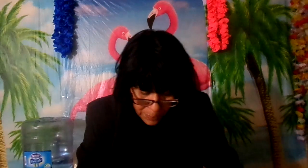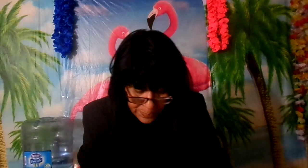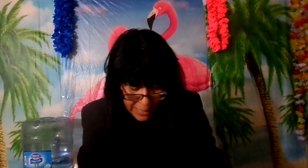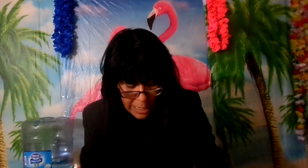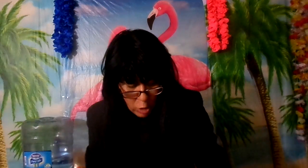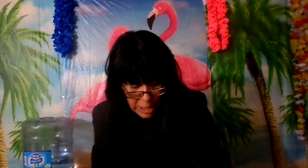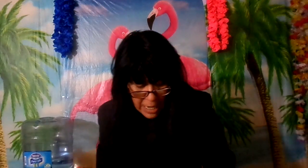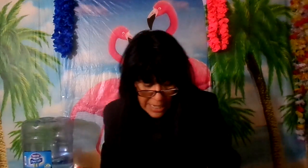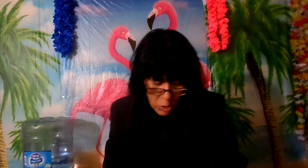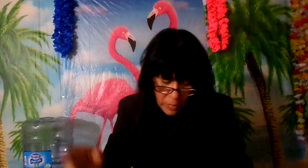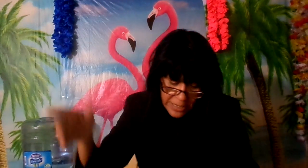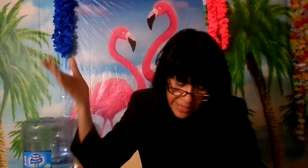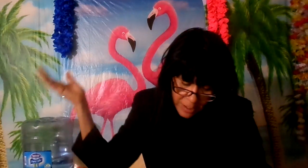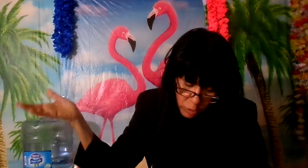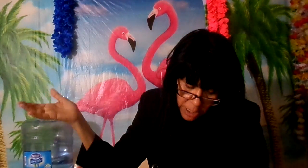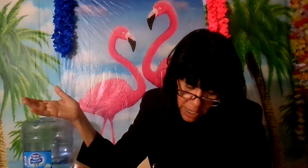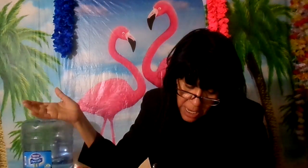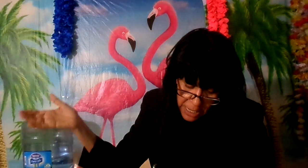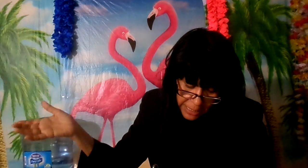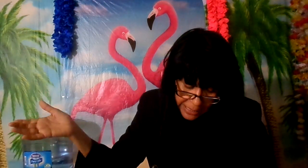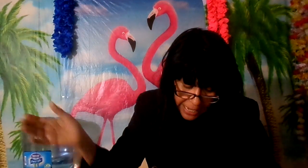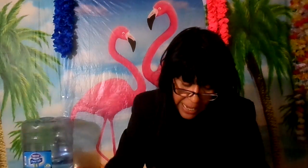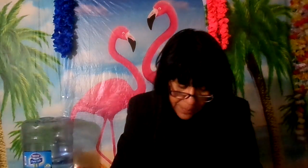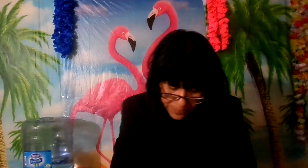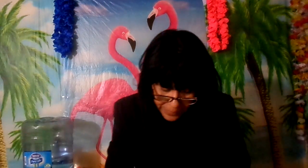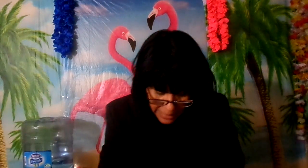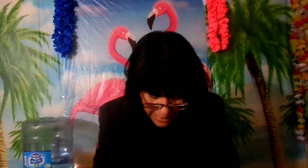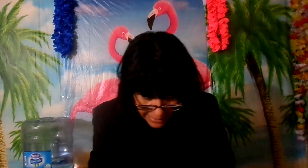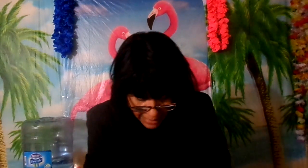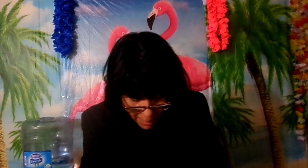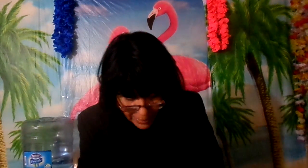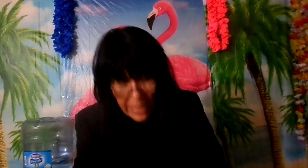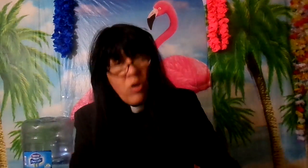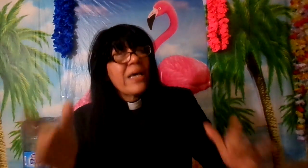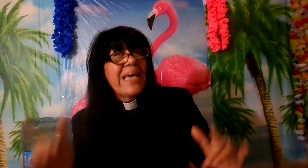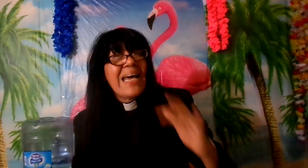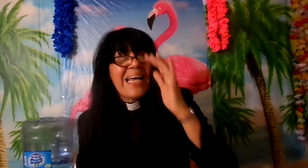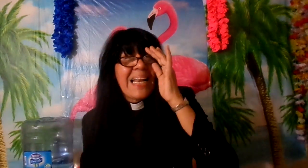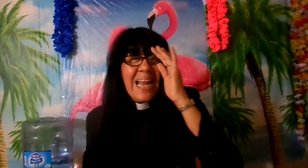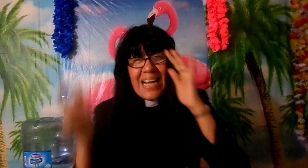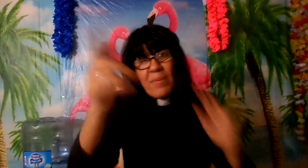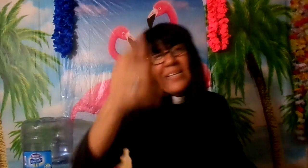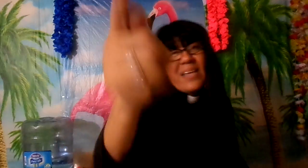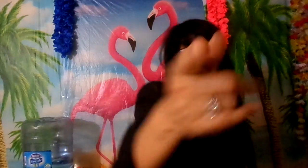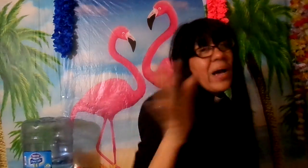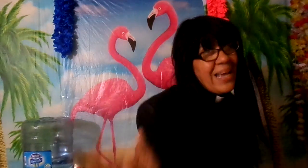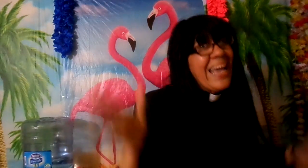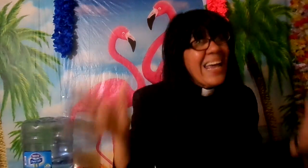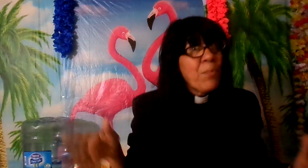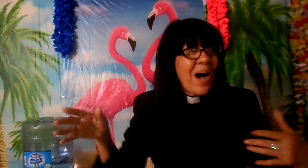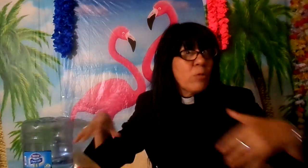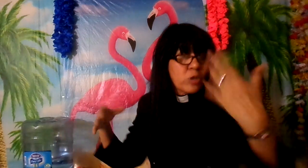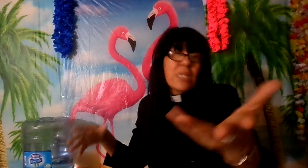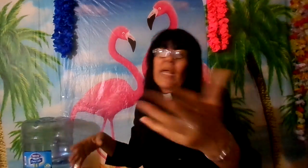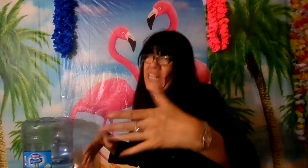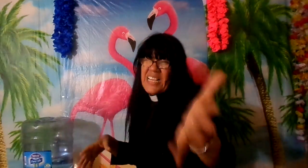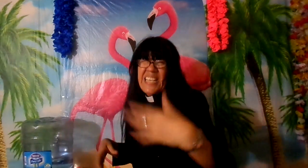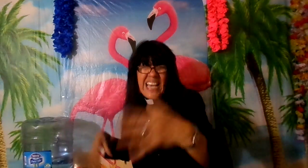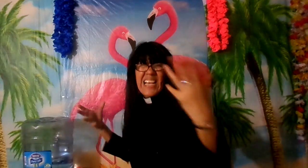herodía la sobrina de herode que estaba pidiéndole que la cabeza de juan es bautista quiere decir que ella